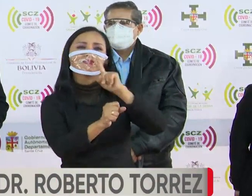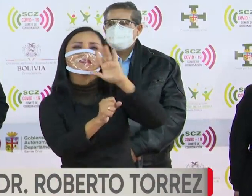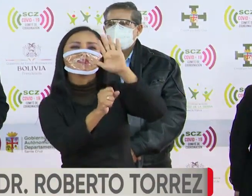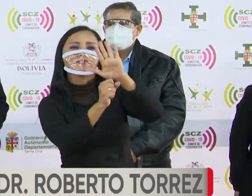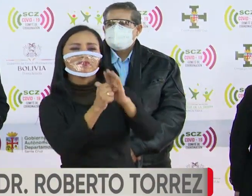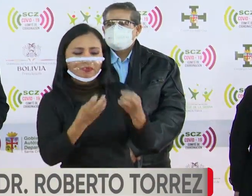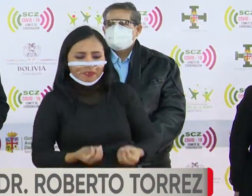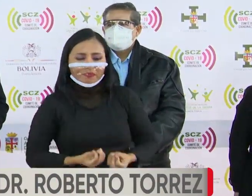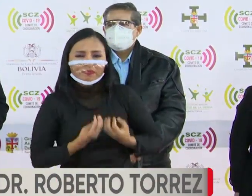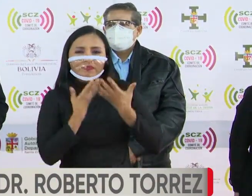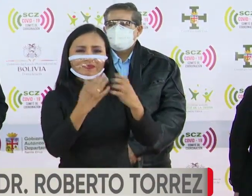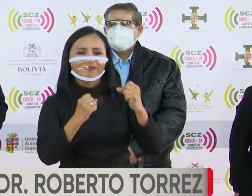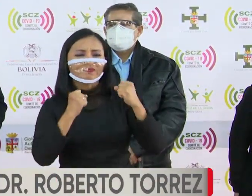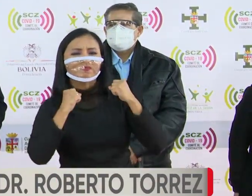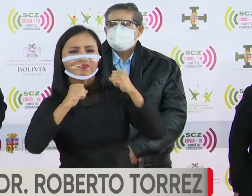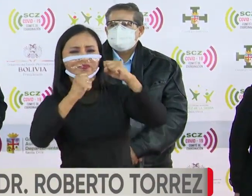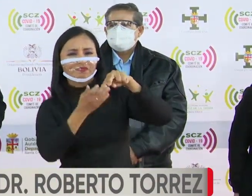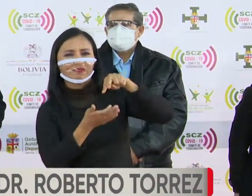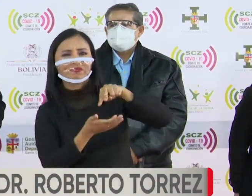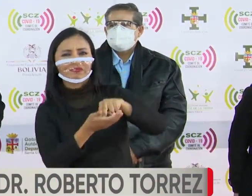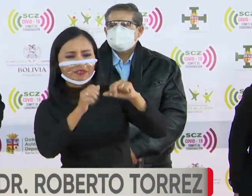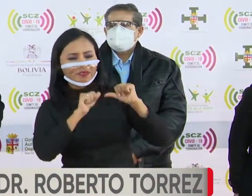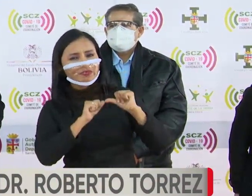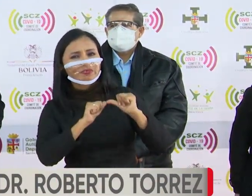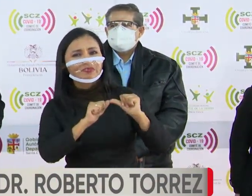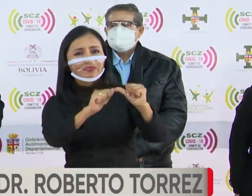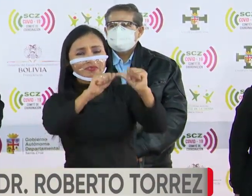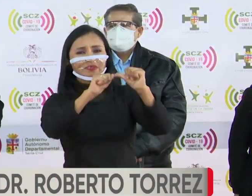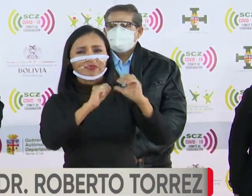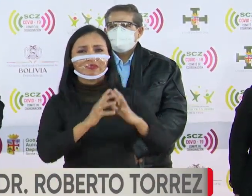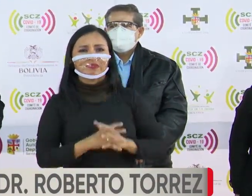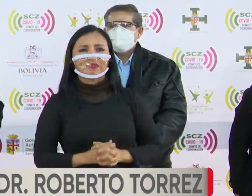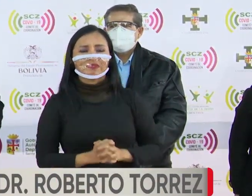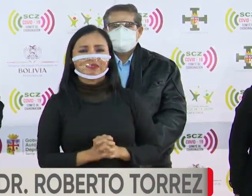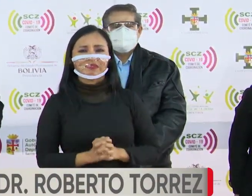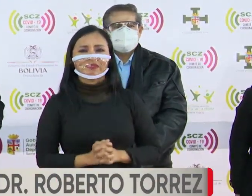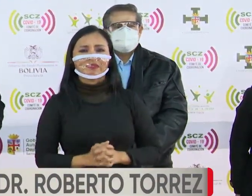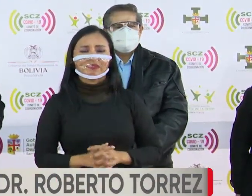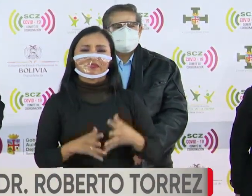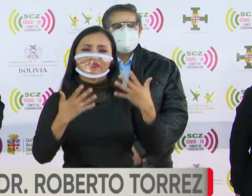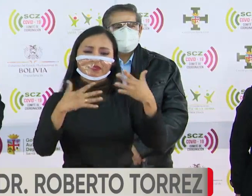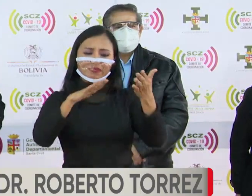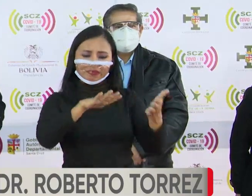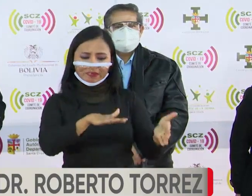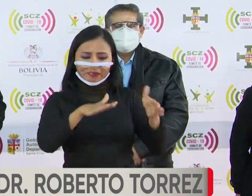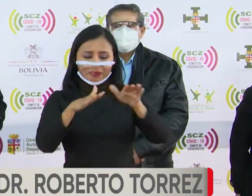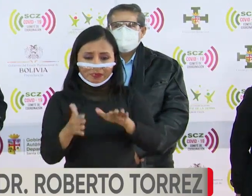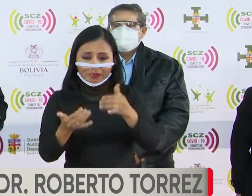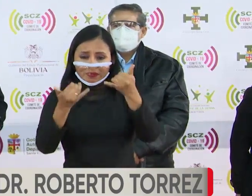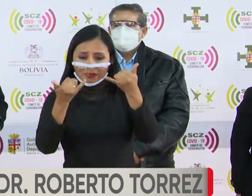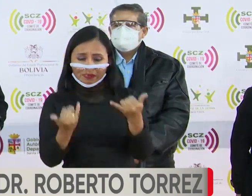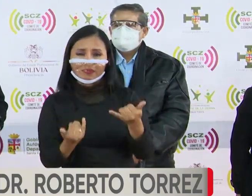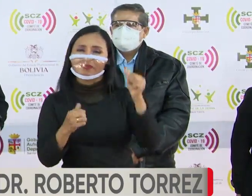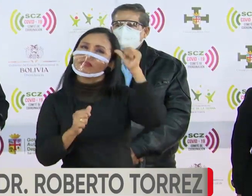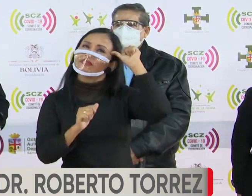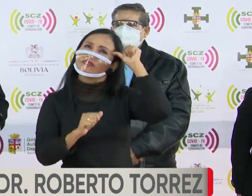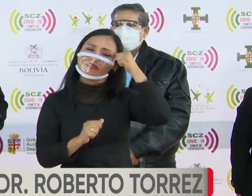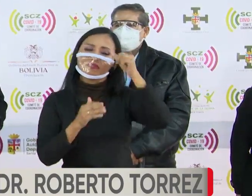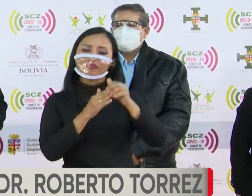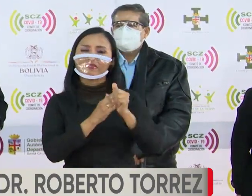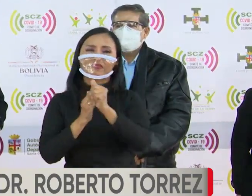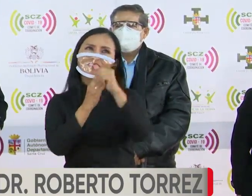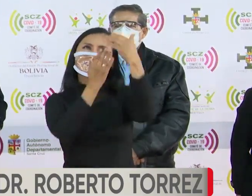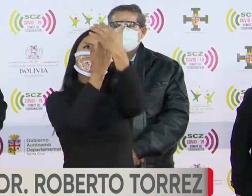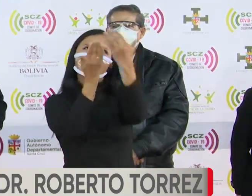y al sacrificio permanente y quien fuera y es ahora nuestra guía